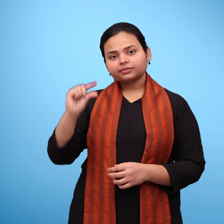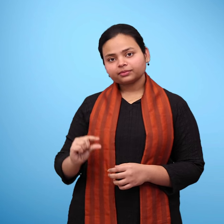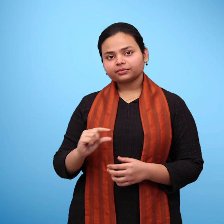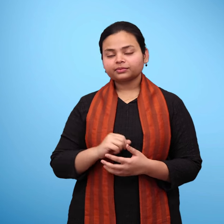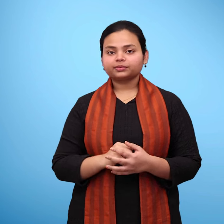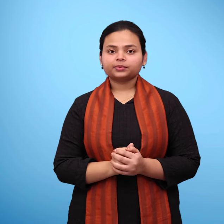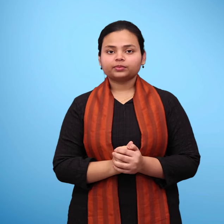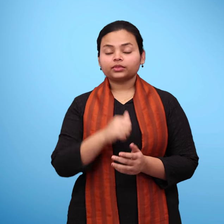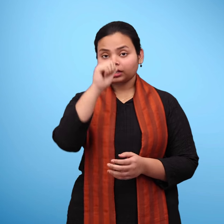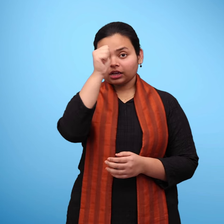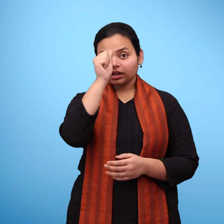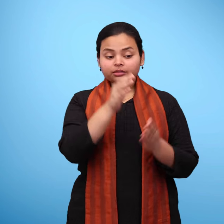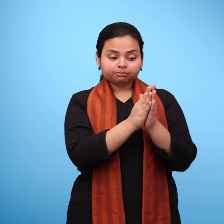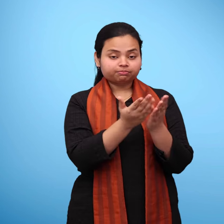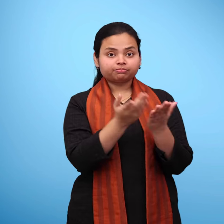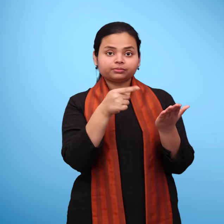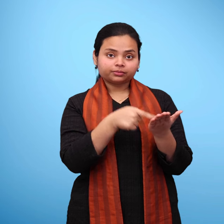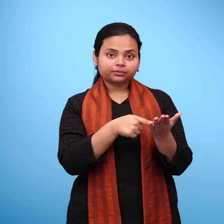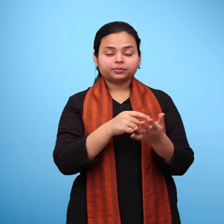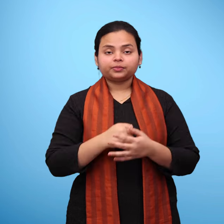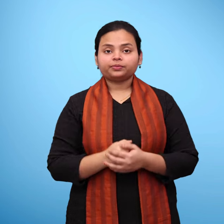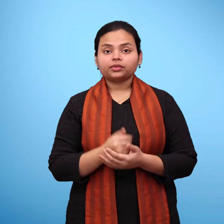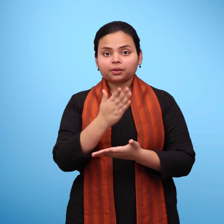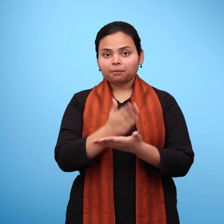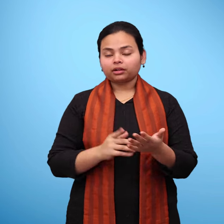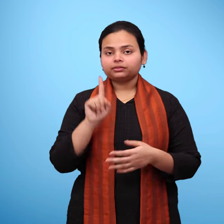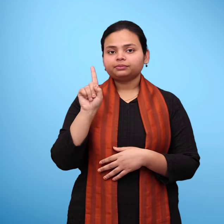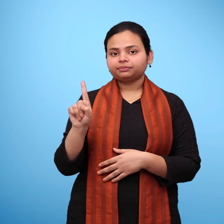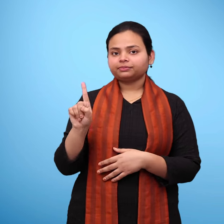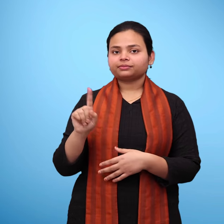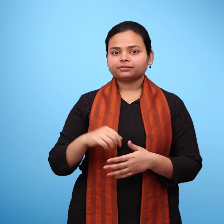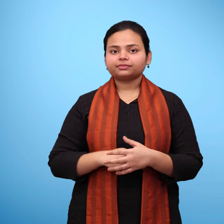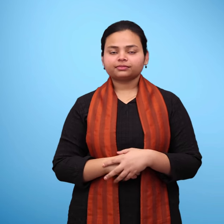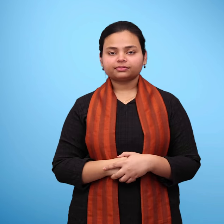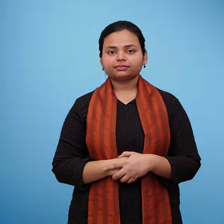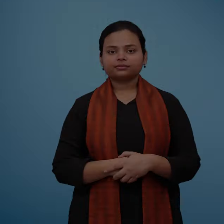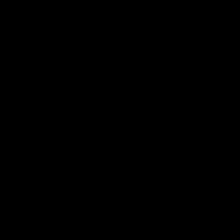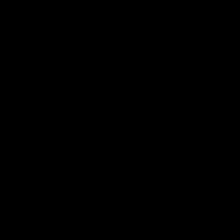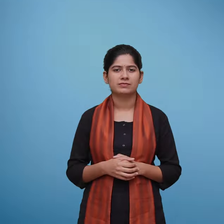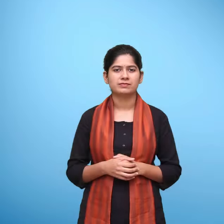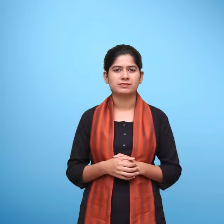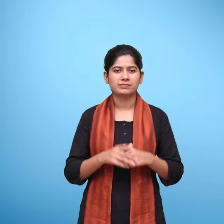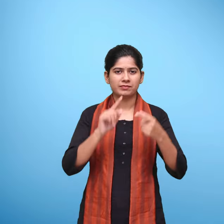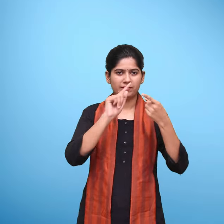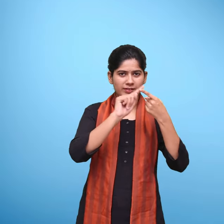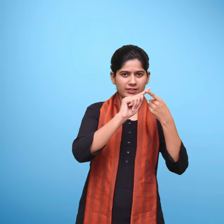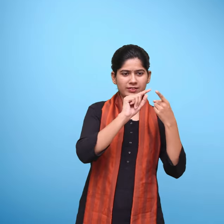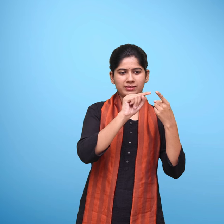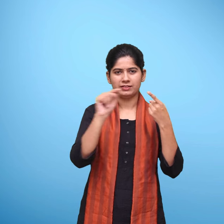हिंदी भाषा की पाठ्थे पुस्तक भाग एक ई पाठ्शाला